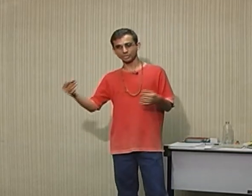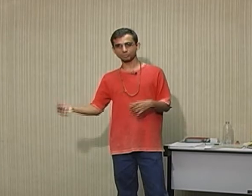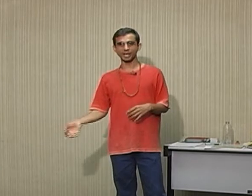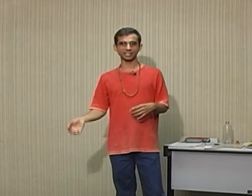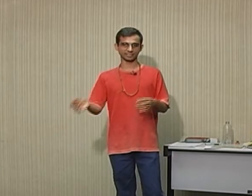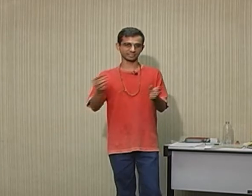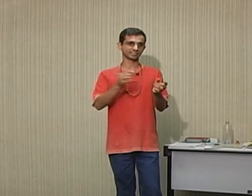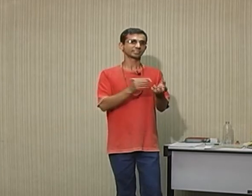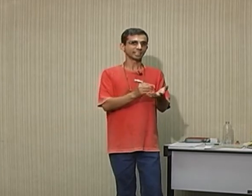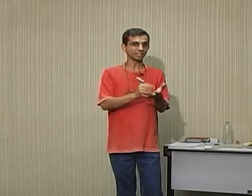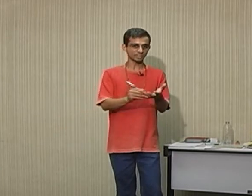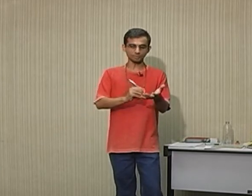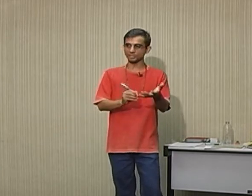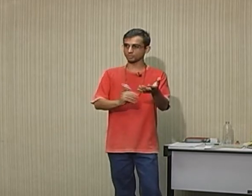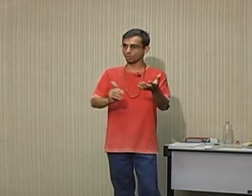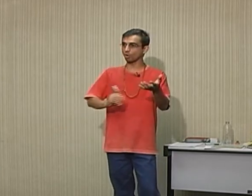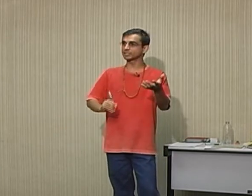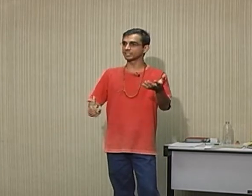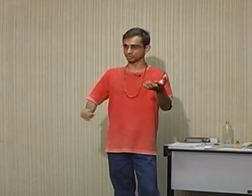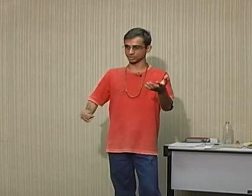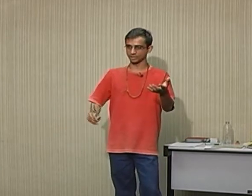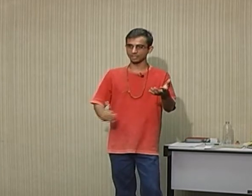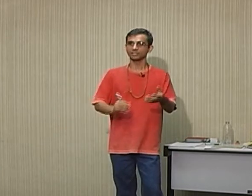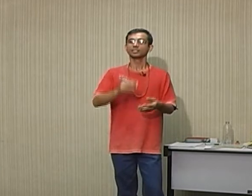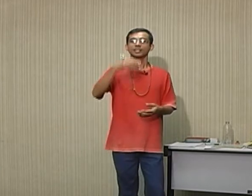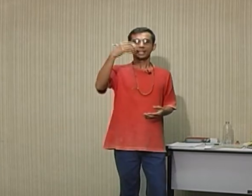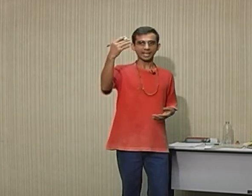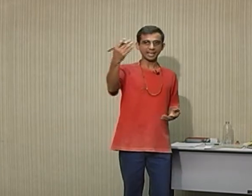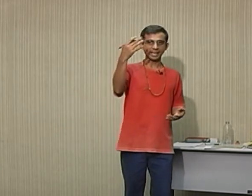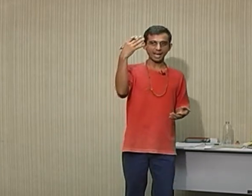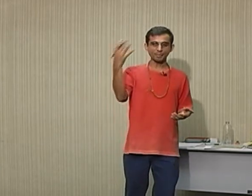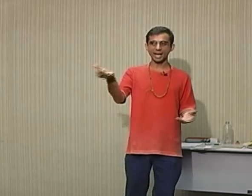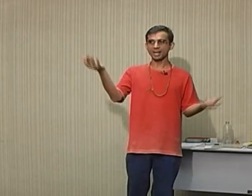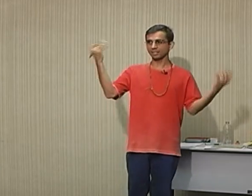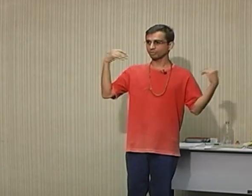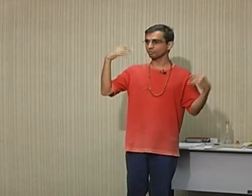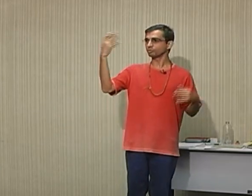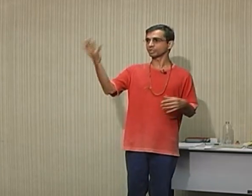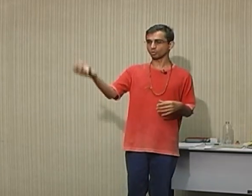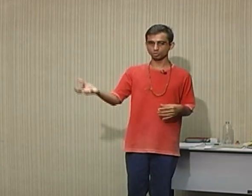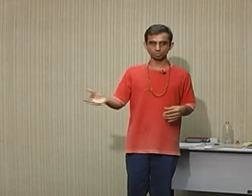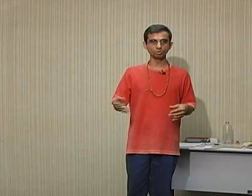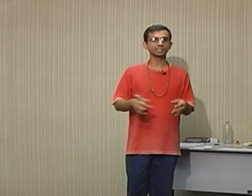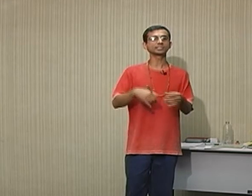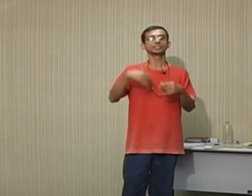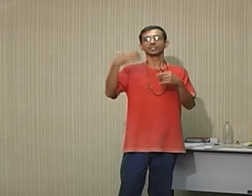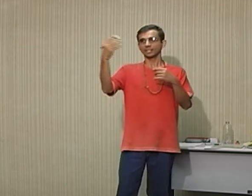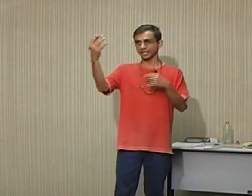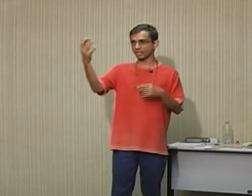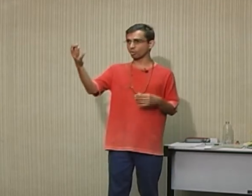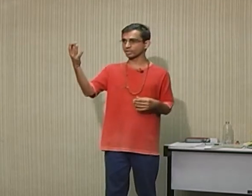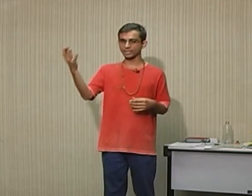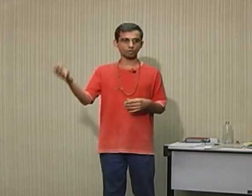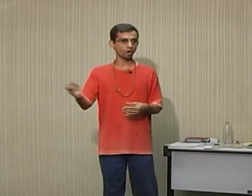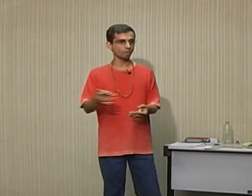patas. Sempre igual um roteirozinho, né? Amarra, fica com duas. Encontra cobra,